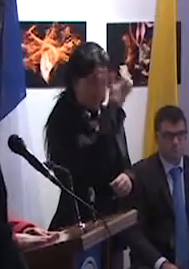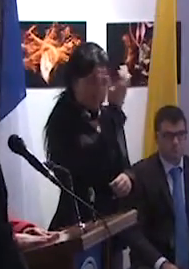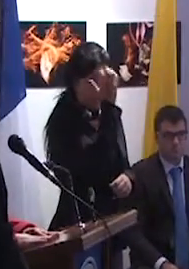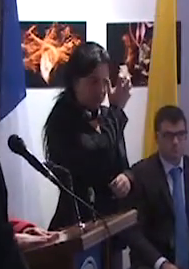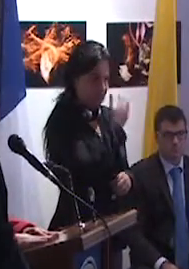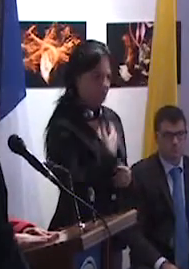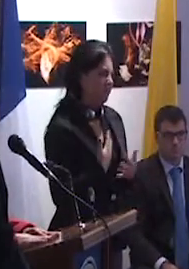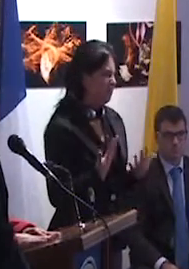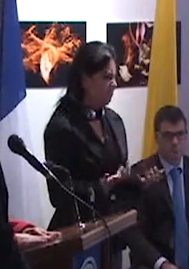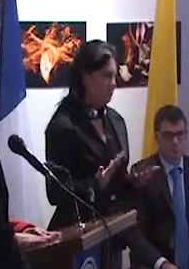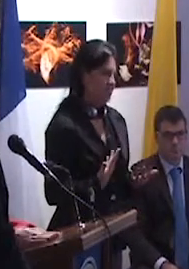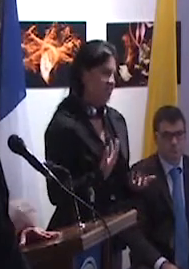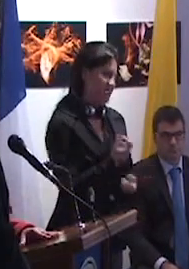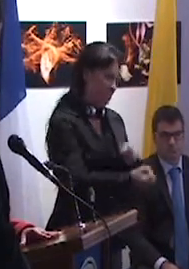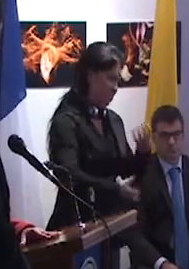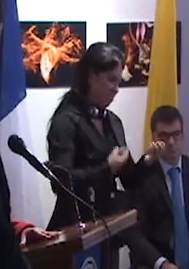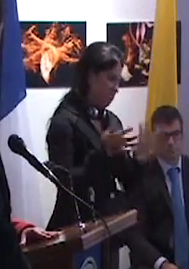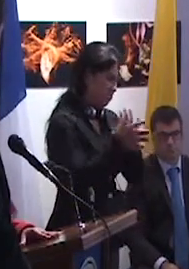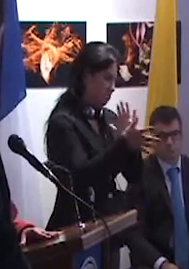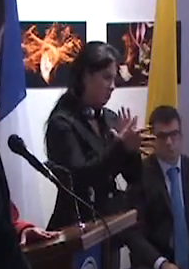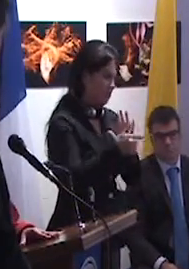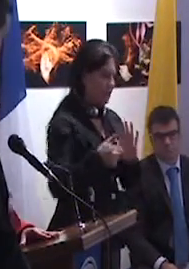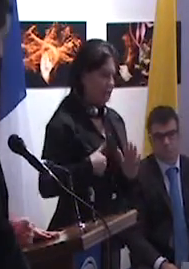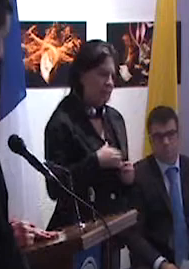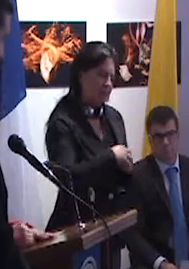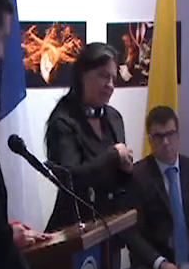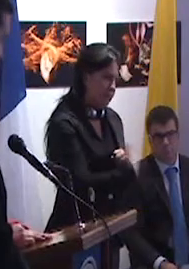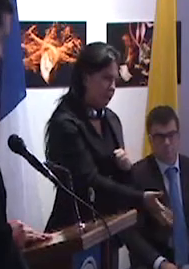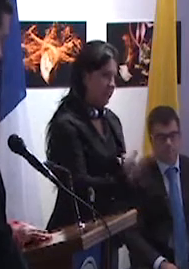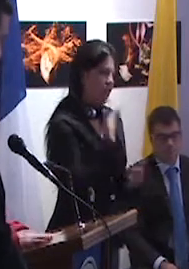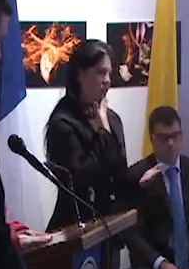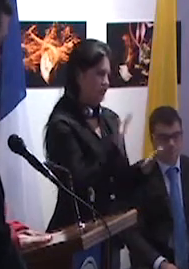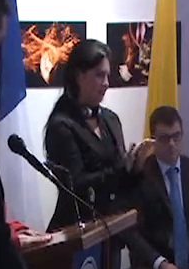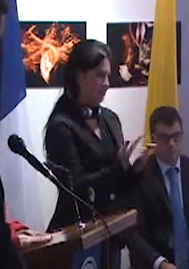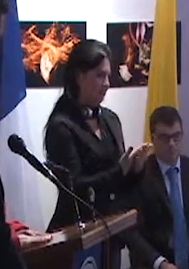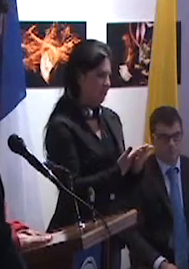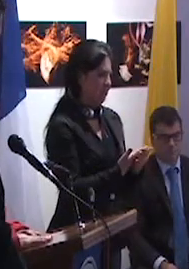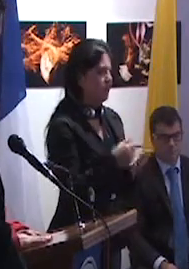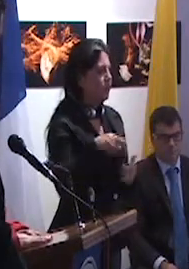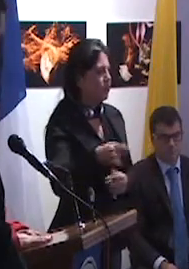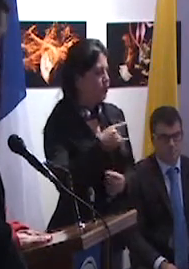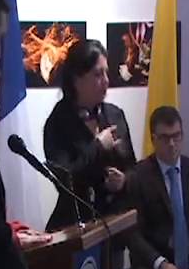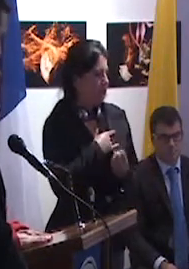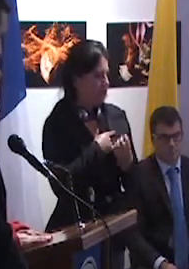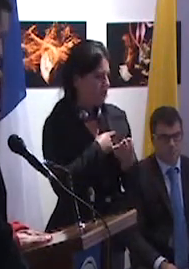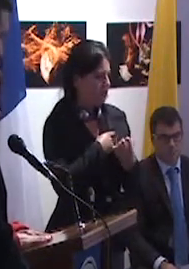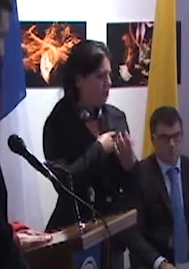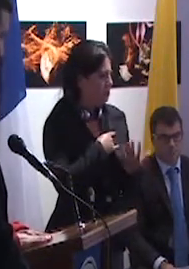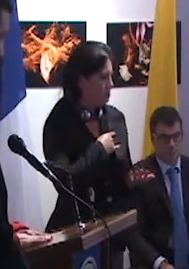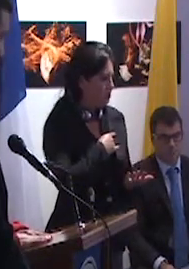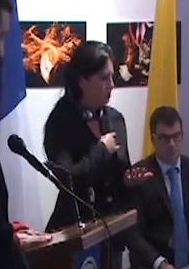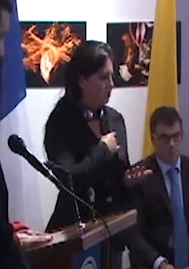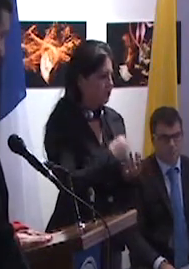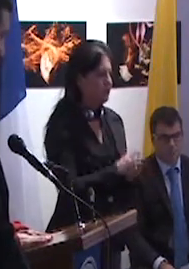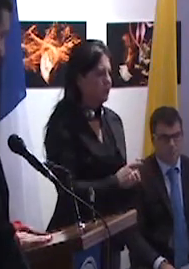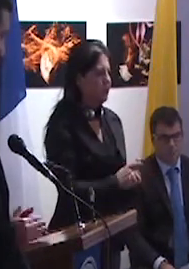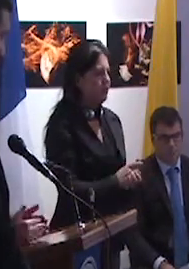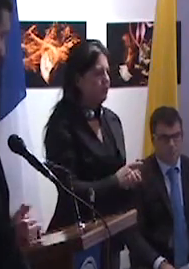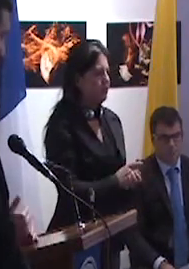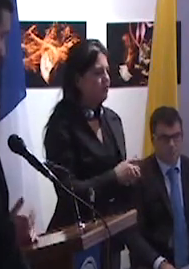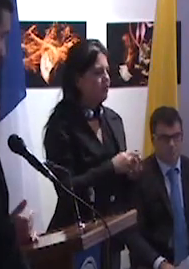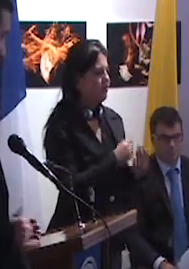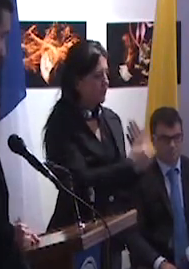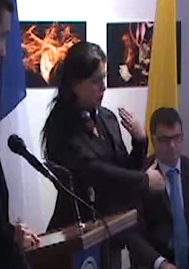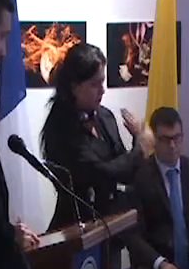deseamos expresar nuestro sincero agradecimiento a la Universidad Pedagógica Nacional por